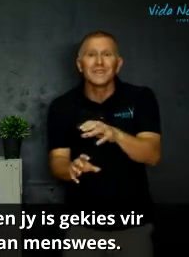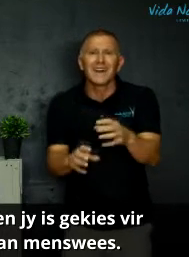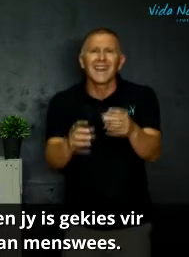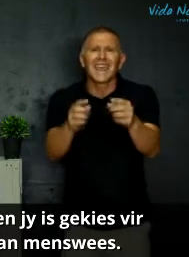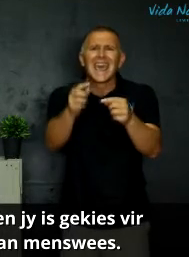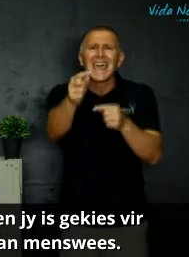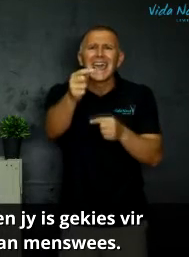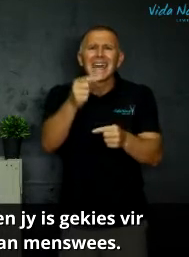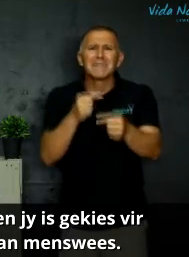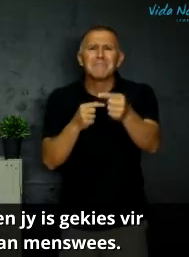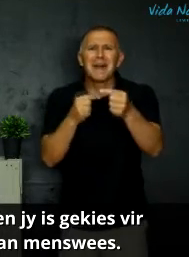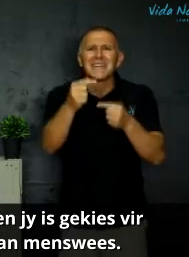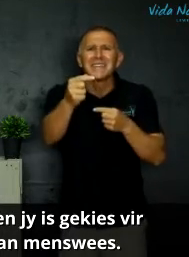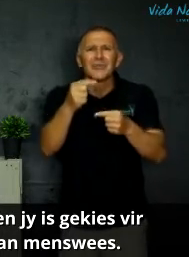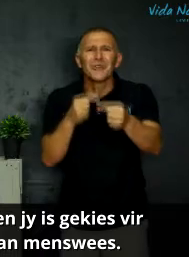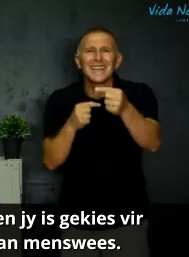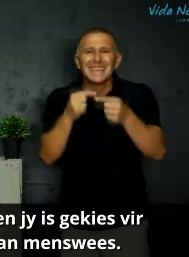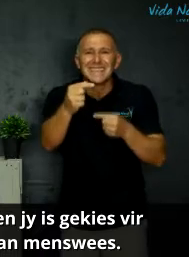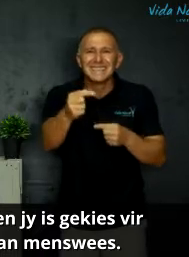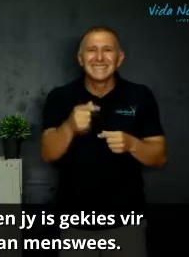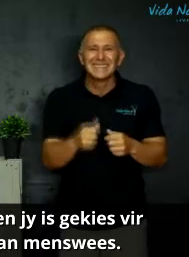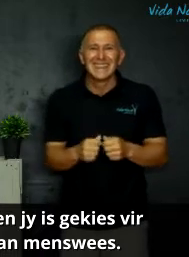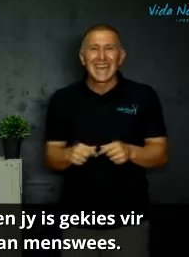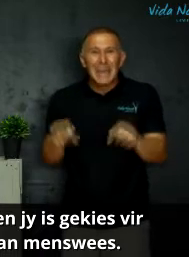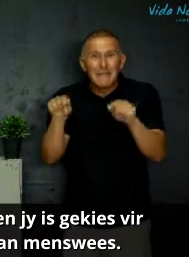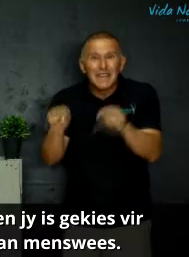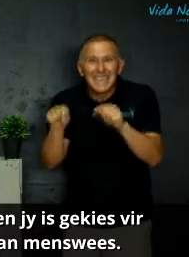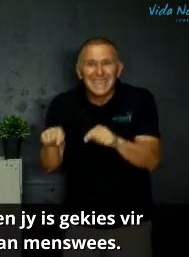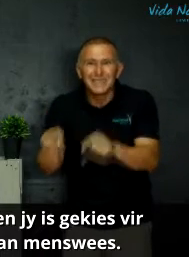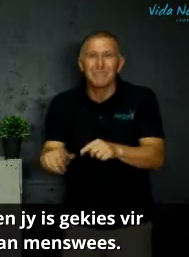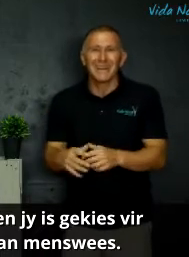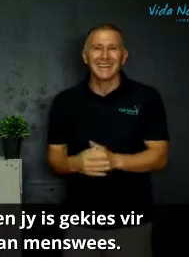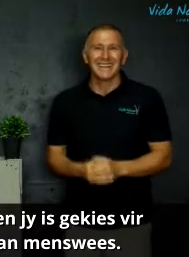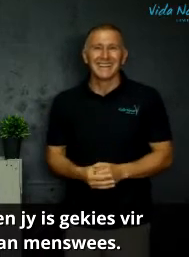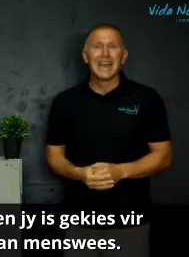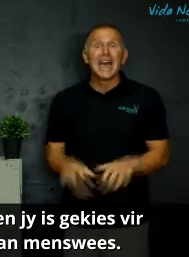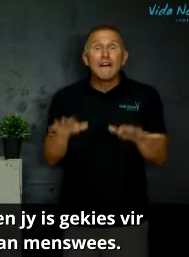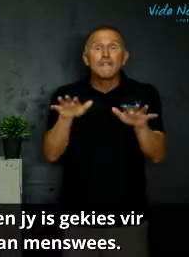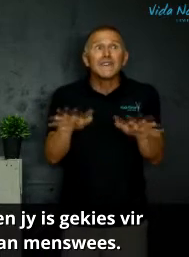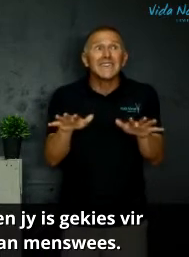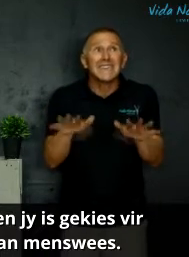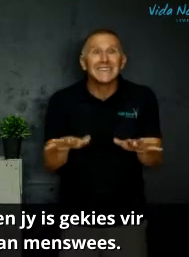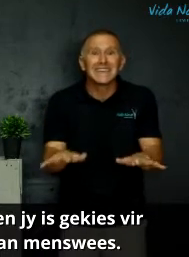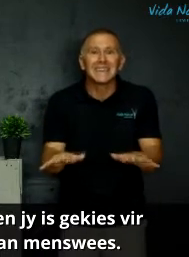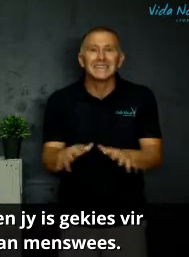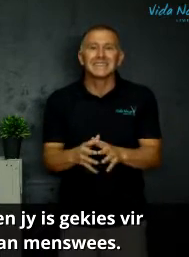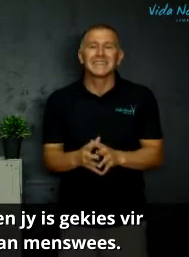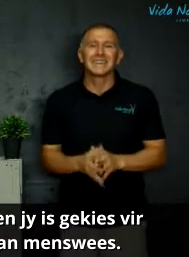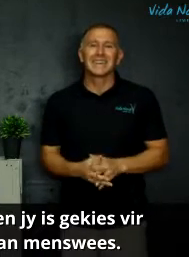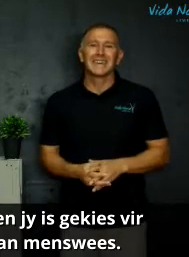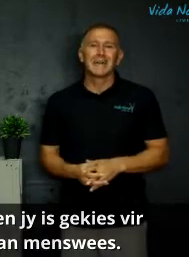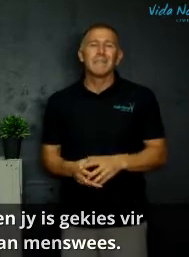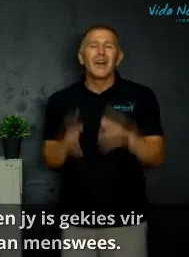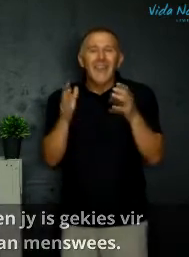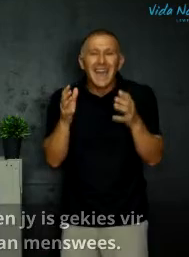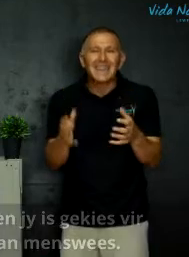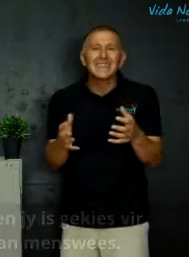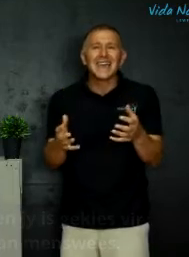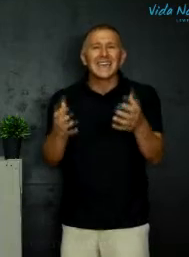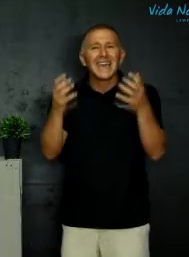te draai en hy het my en jou gekies vir jy die span vir jy die tyd mag ek en jy